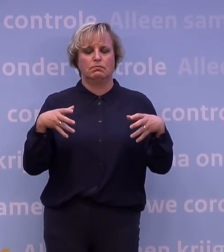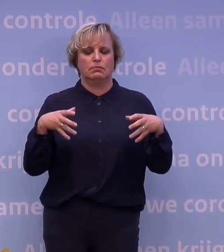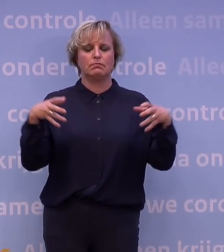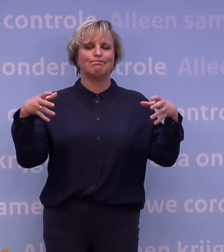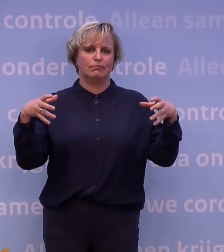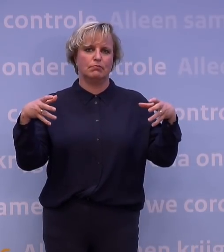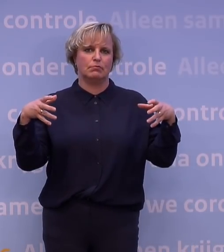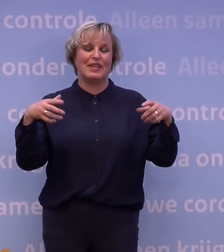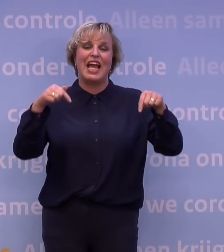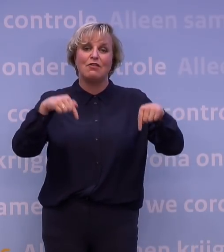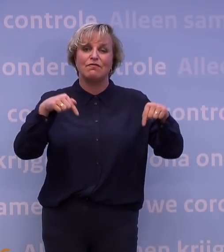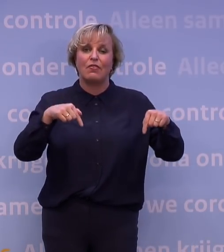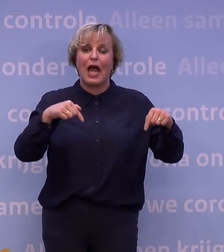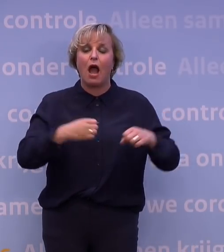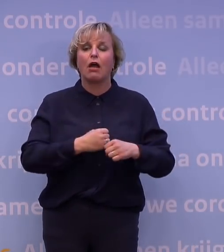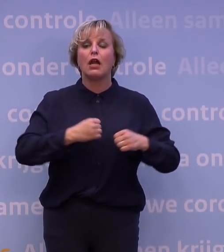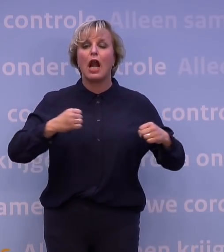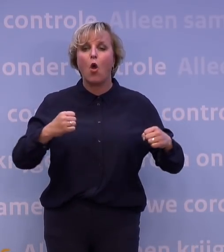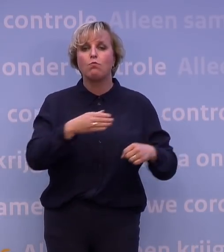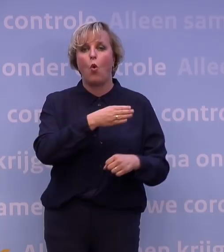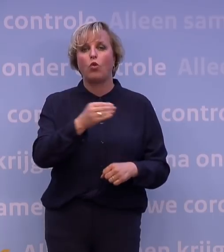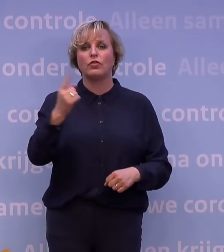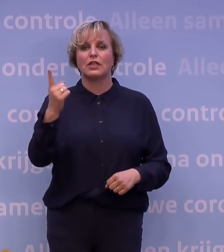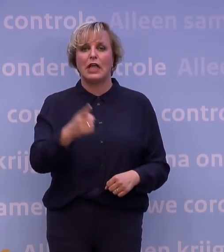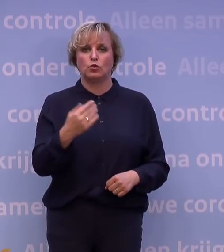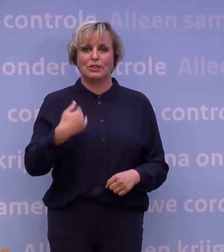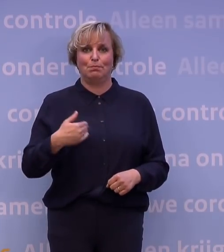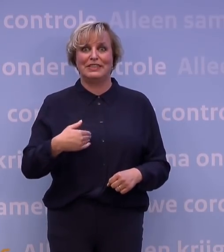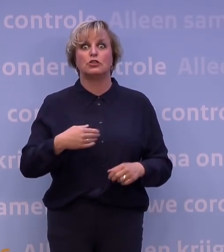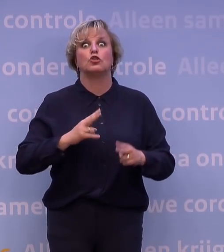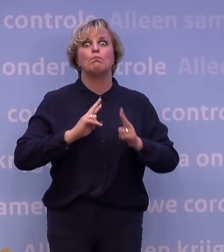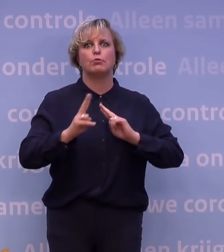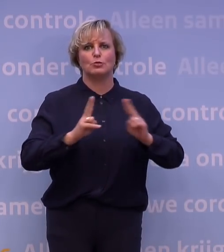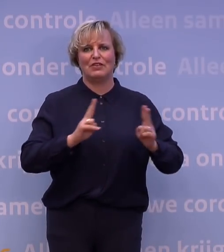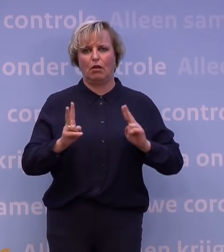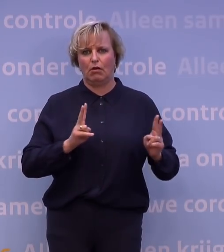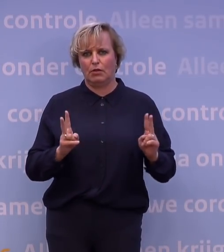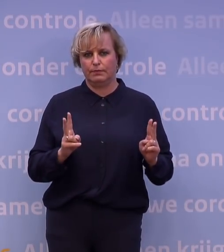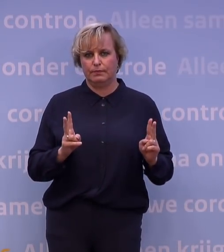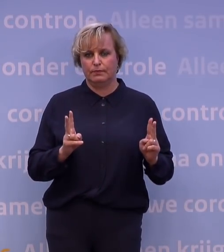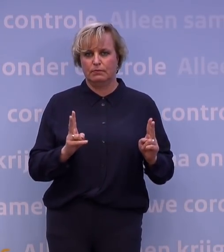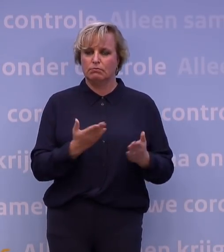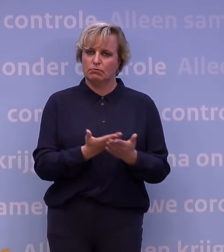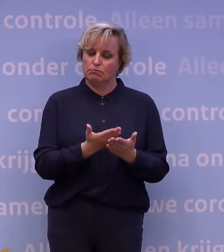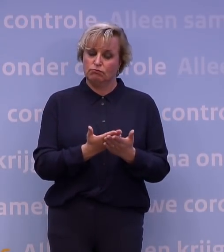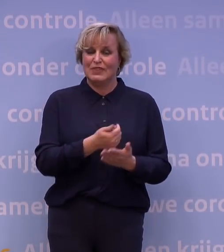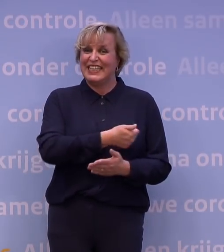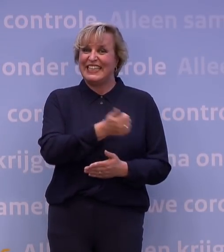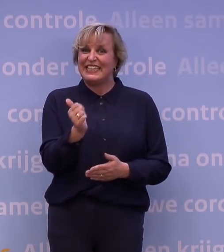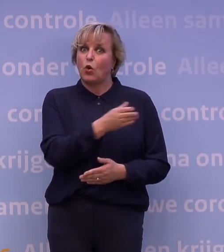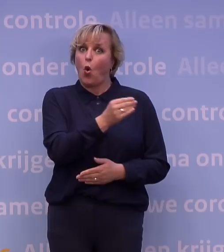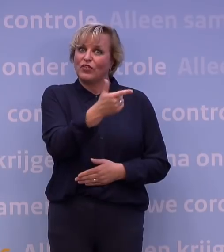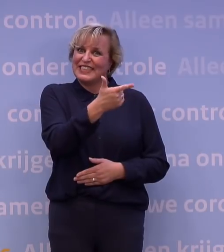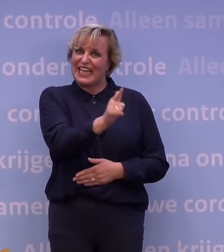Vandaag zijn ruim 100.000 mensen besmettelijk. Om het praktisch te maken, van elke 170